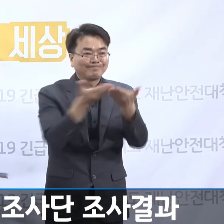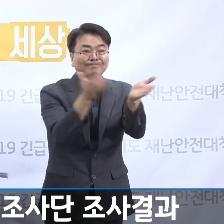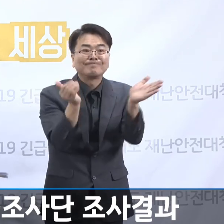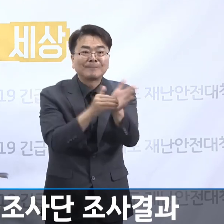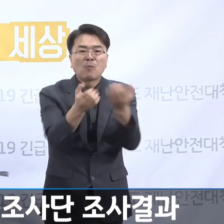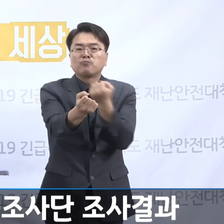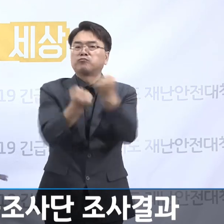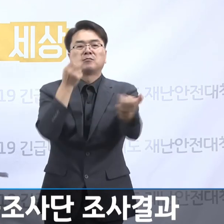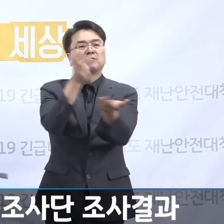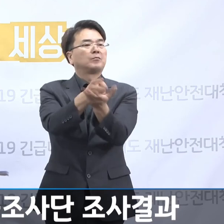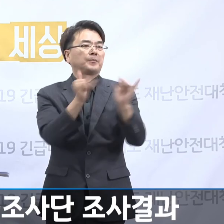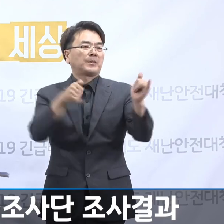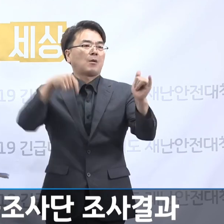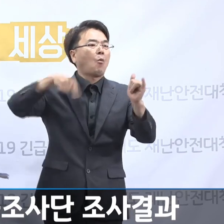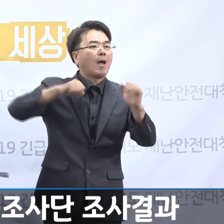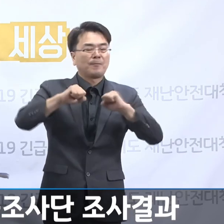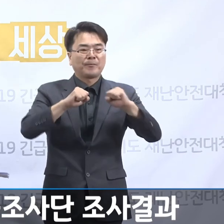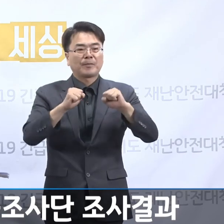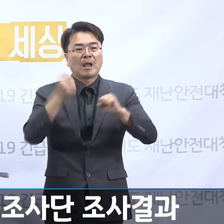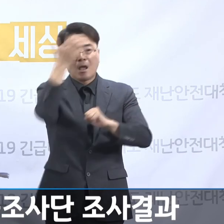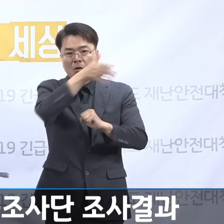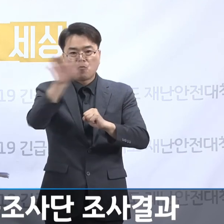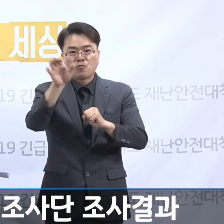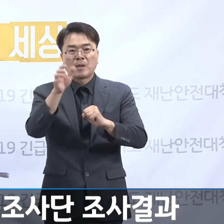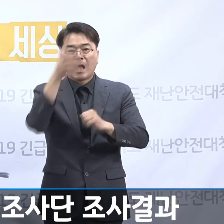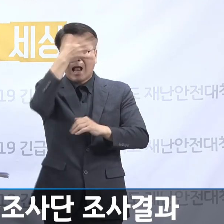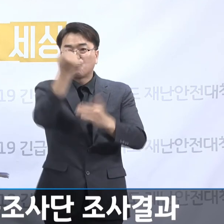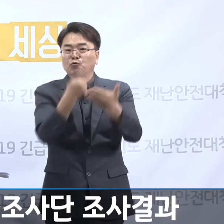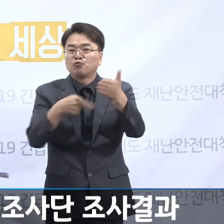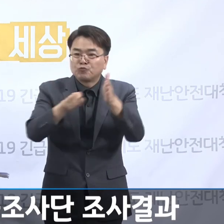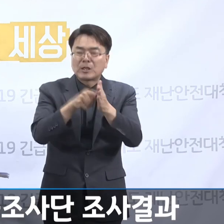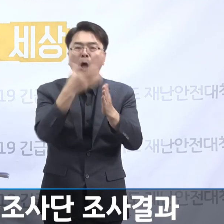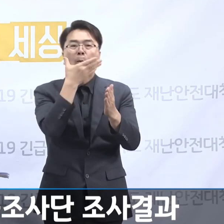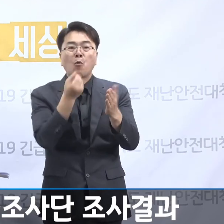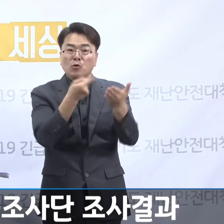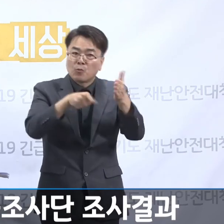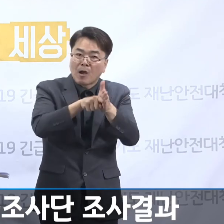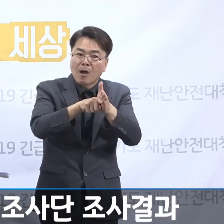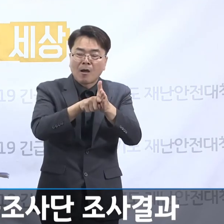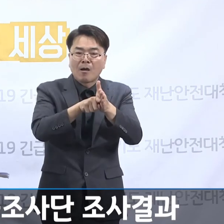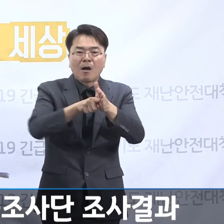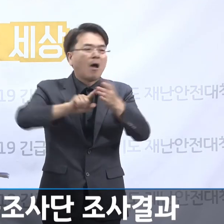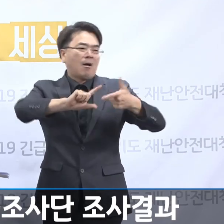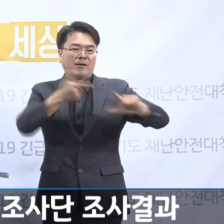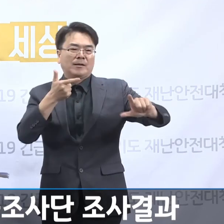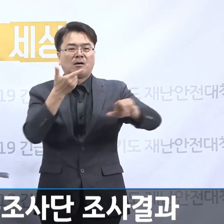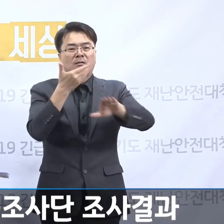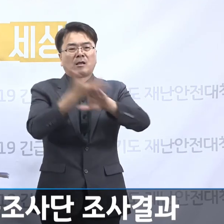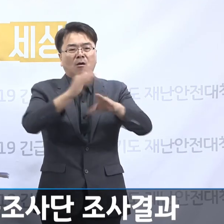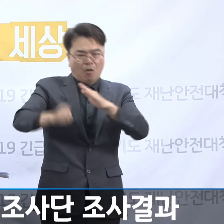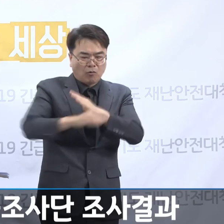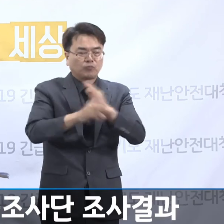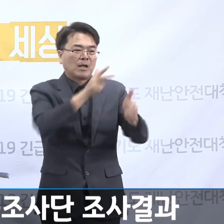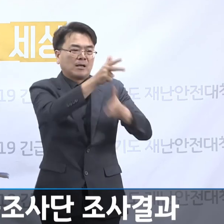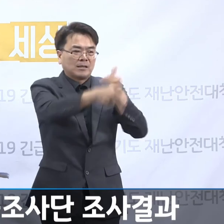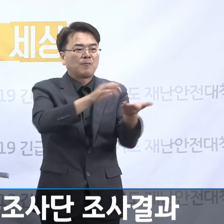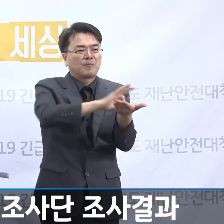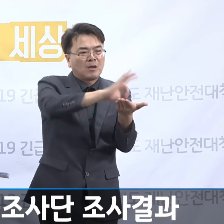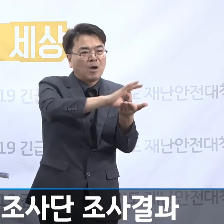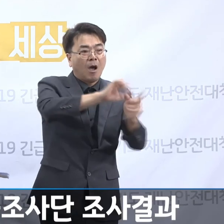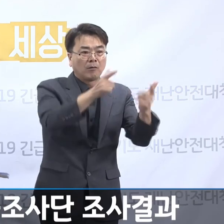그러나 법인은 후원금을 할머니들의 생활지원이나 복지와는 직접 관련된 사업을 위하여 사용하거나